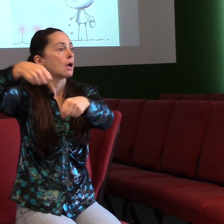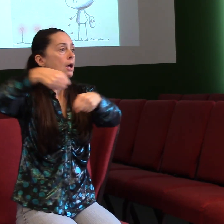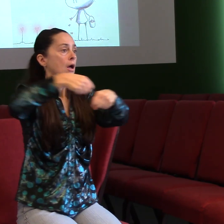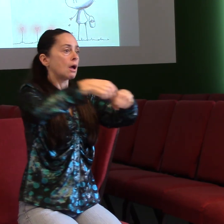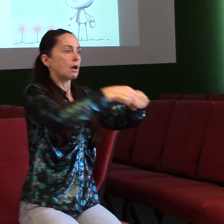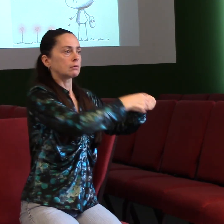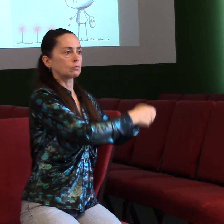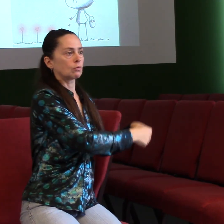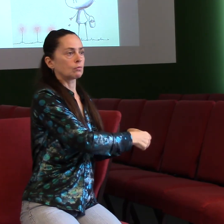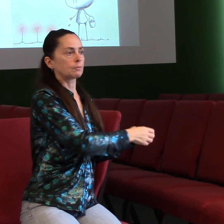Srbska.